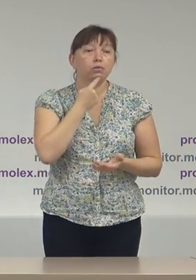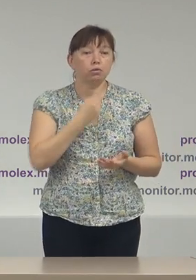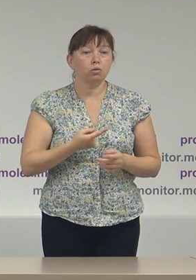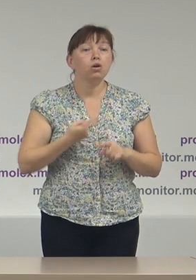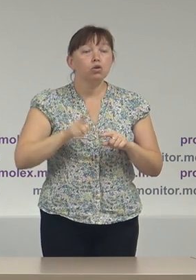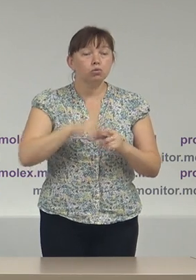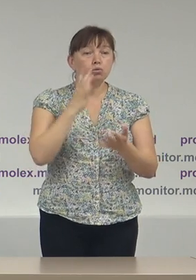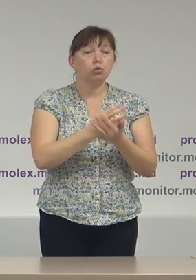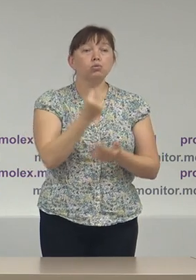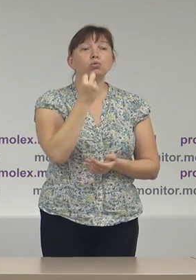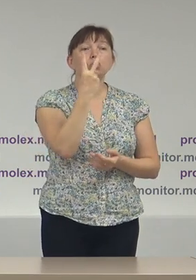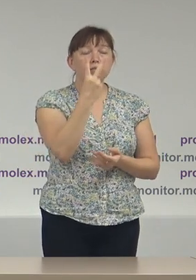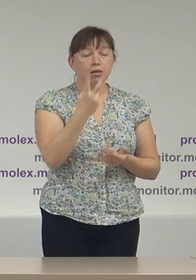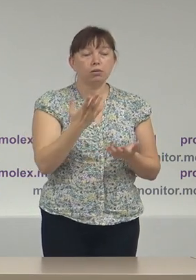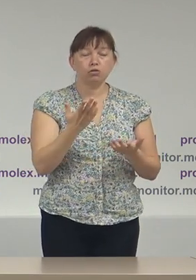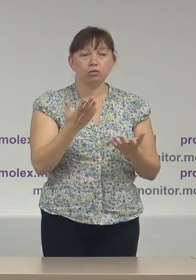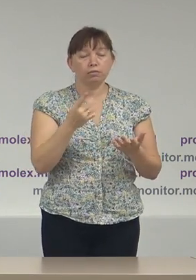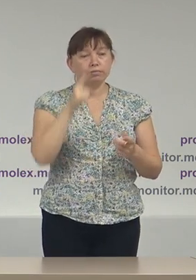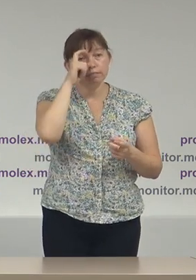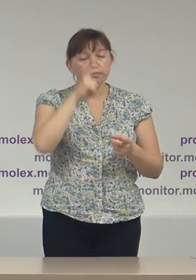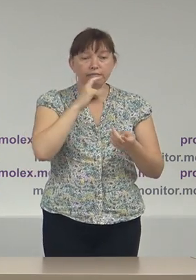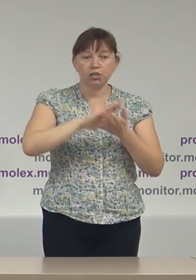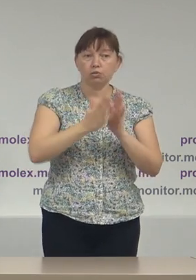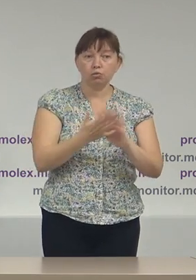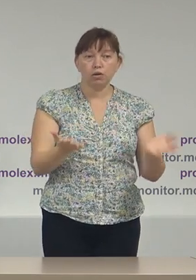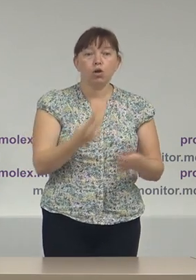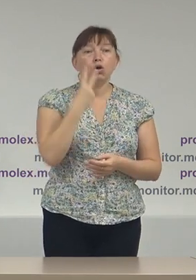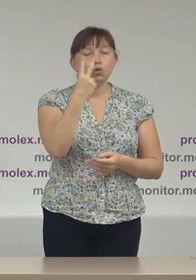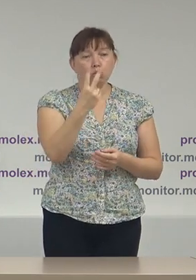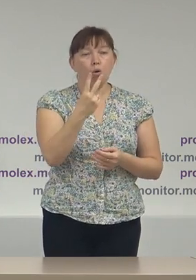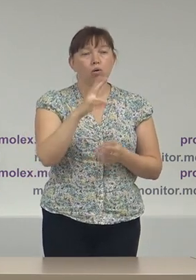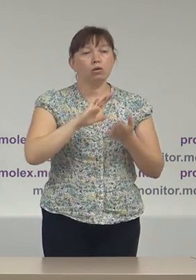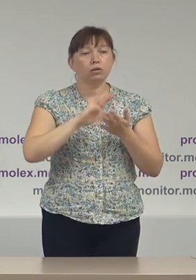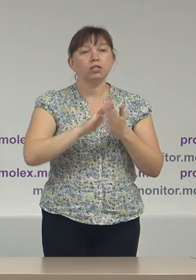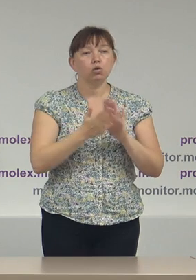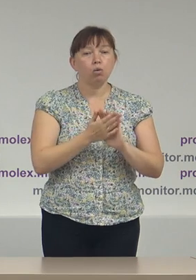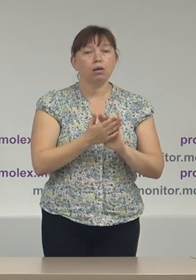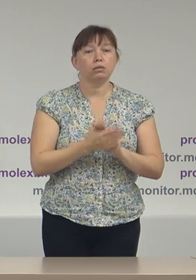cel puțin 12 situații de acest fel. Două situații se referă la